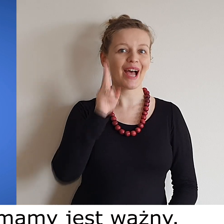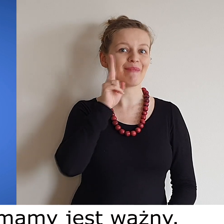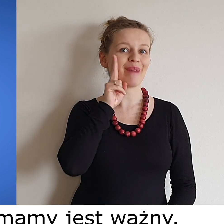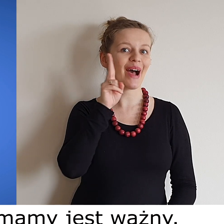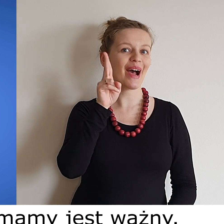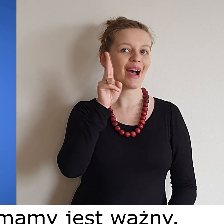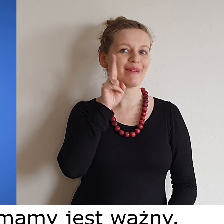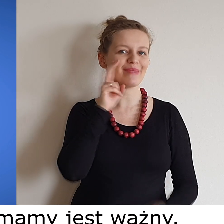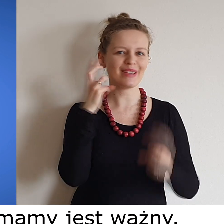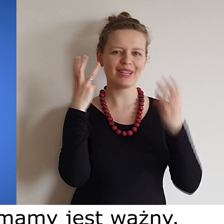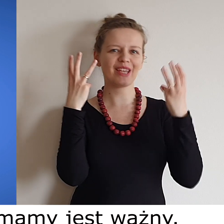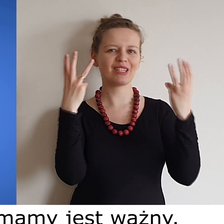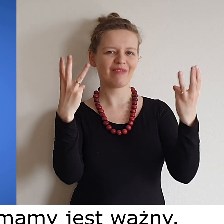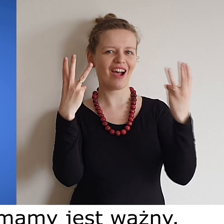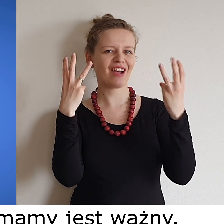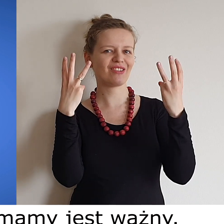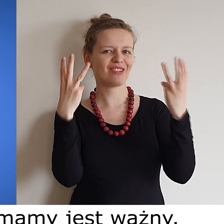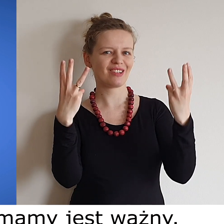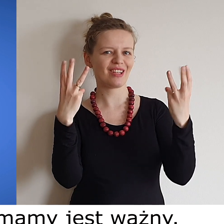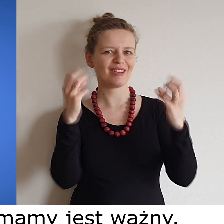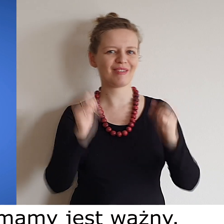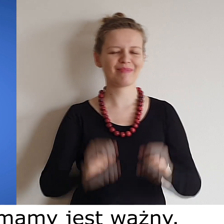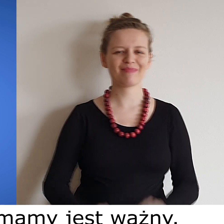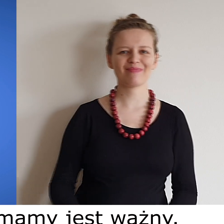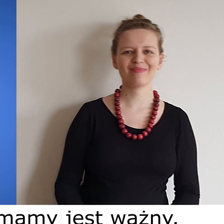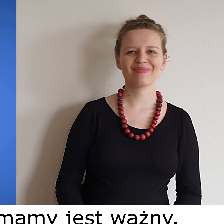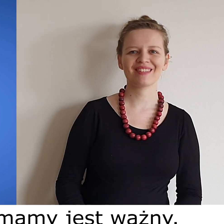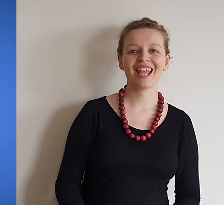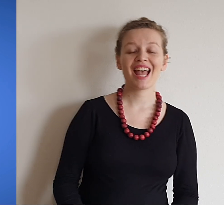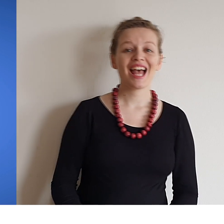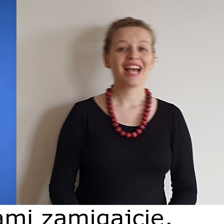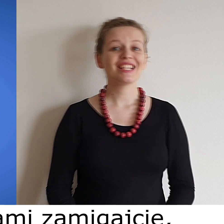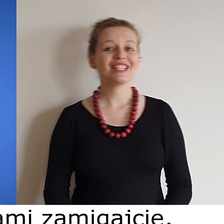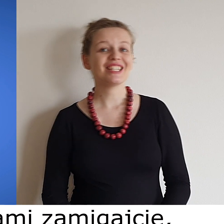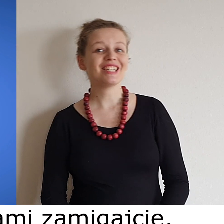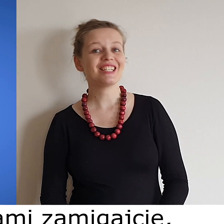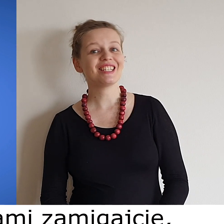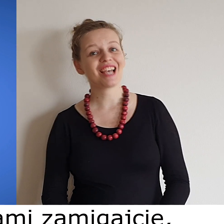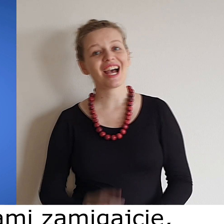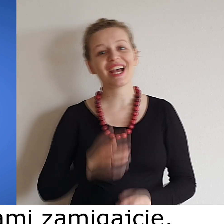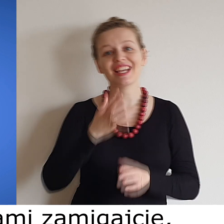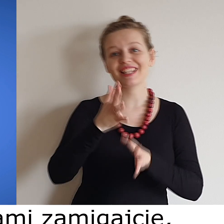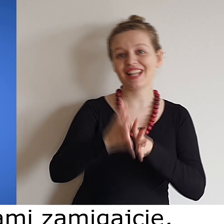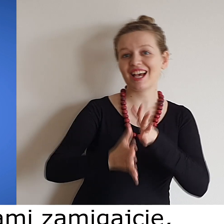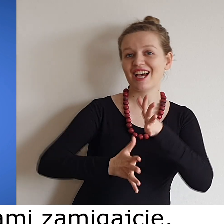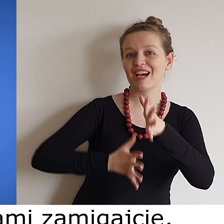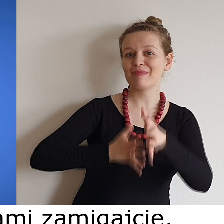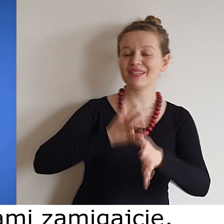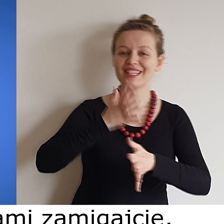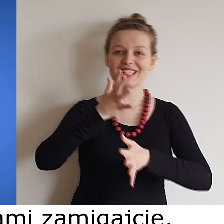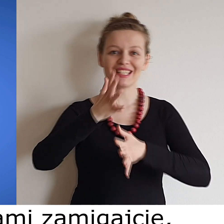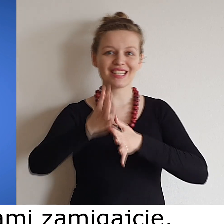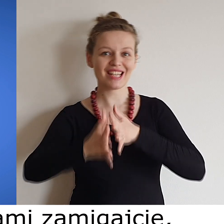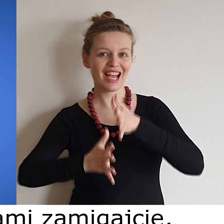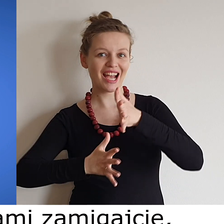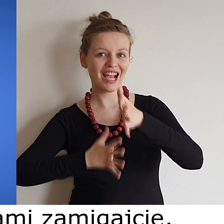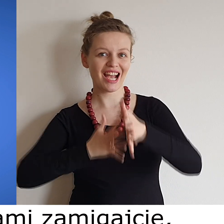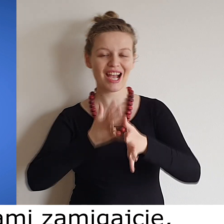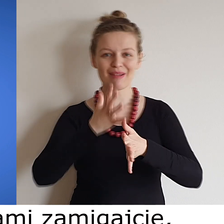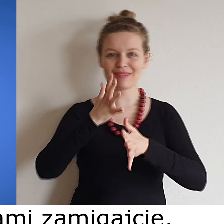i dla mamy jest ważny Dzisiaj z nami